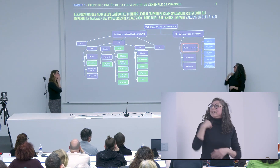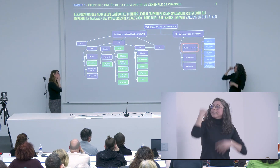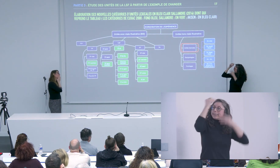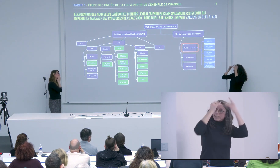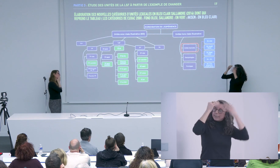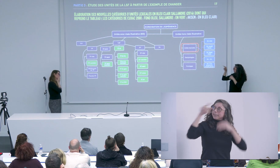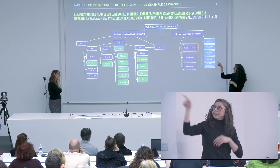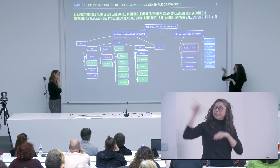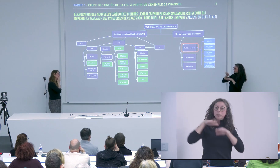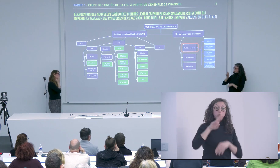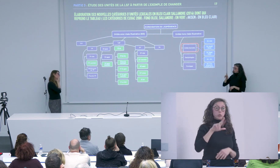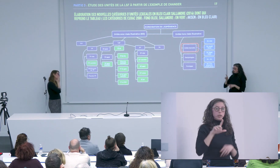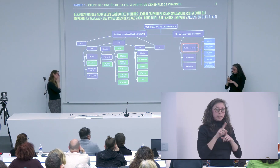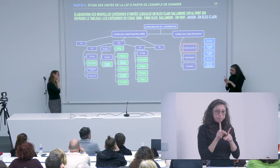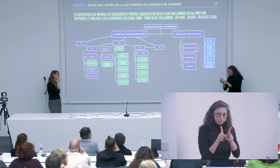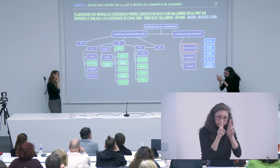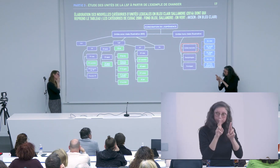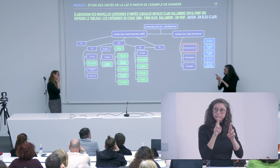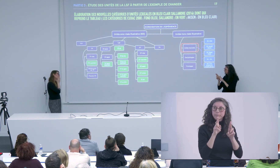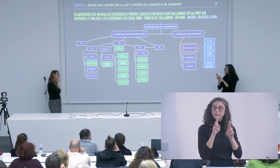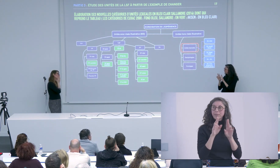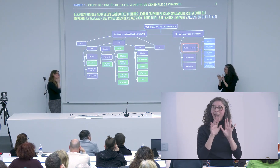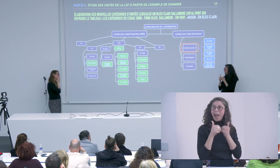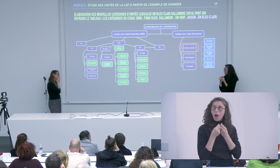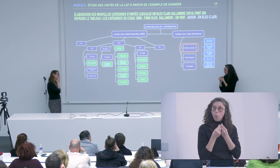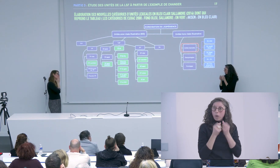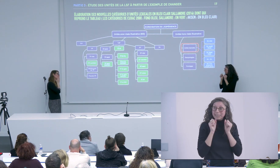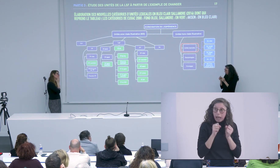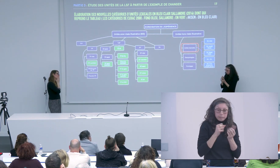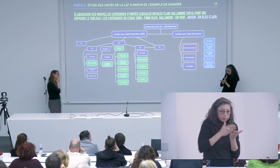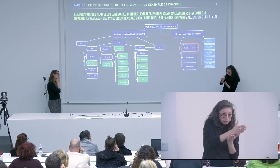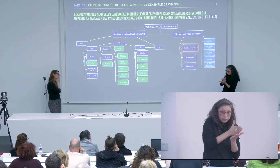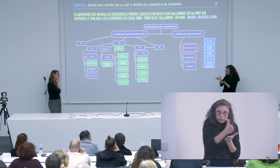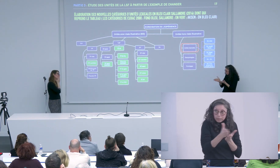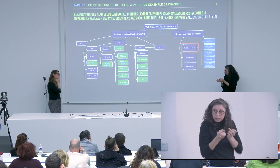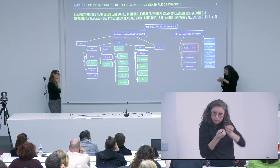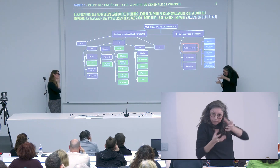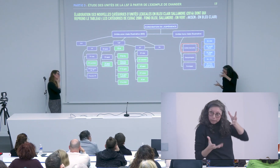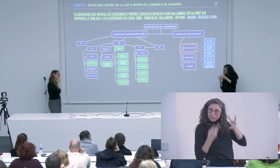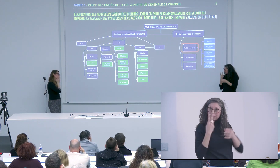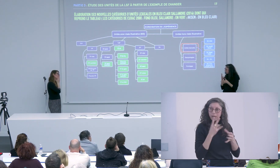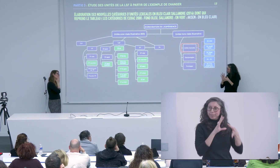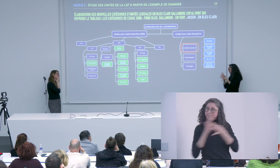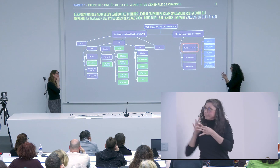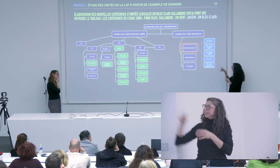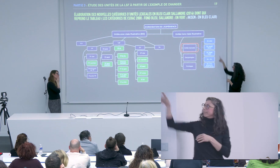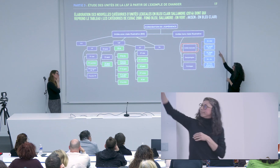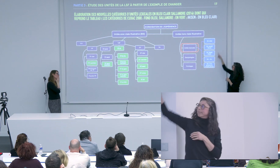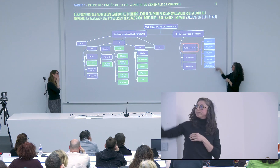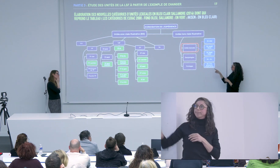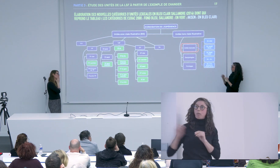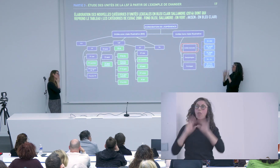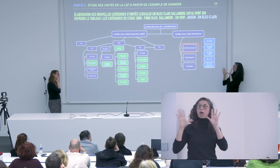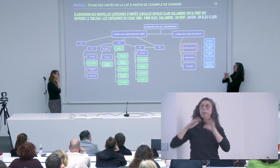cette unité lexicale a vraiment un lien avec ce qu'on cherche à exprimer. Et je me suis posé la question, justement,